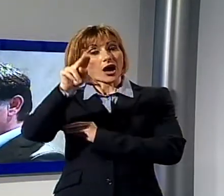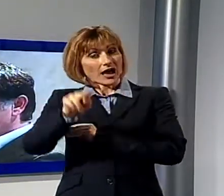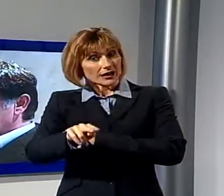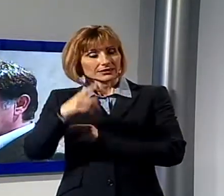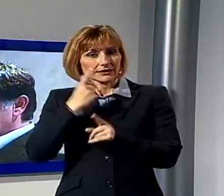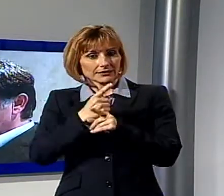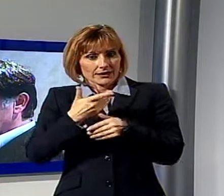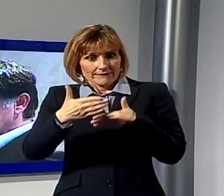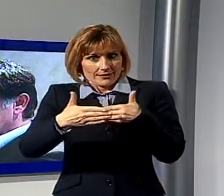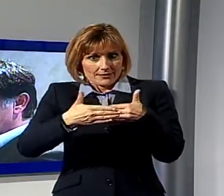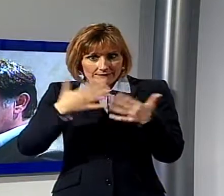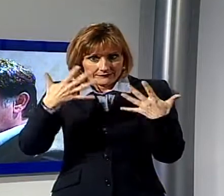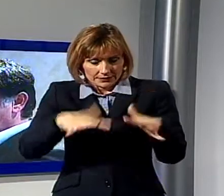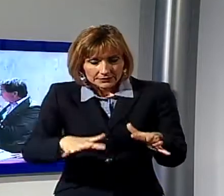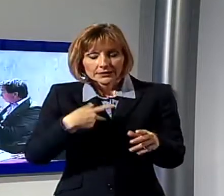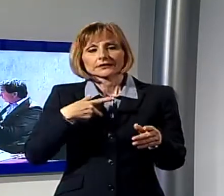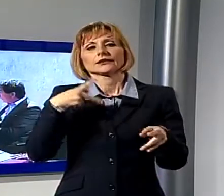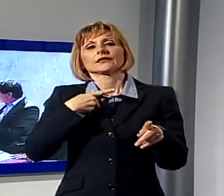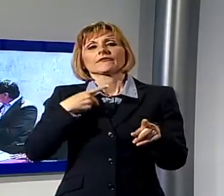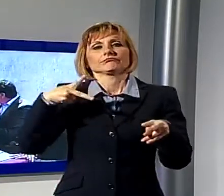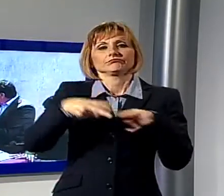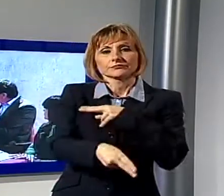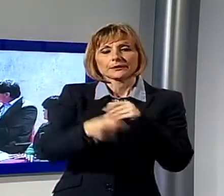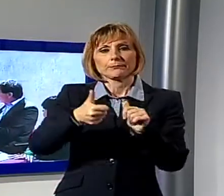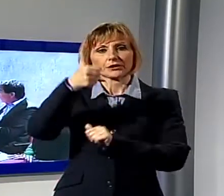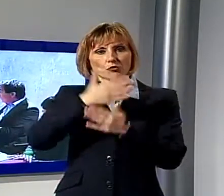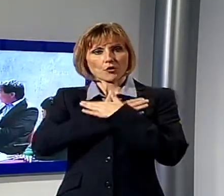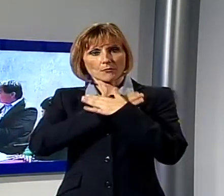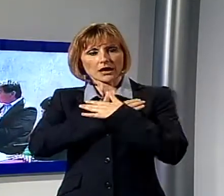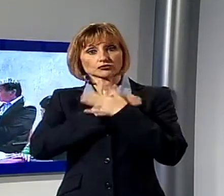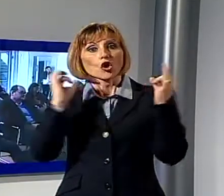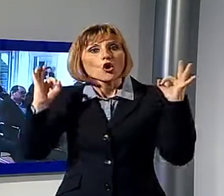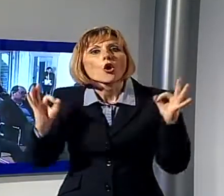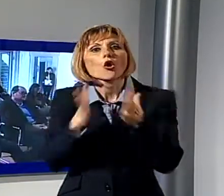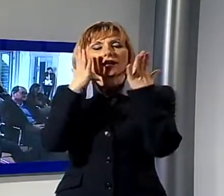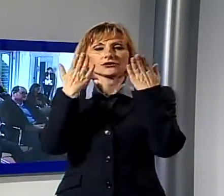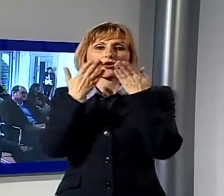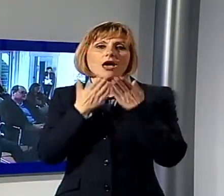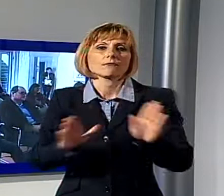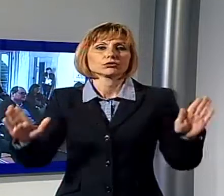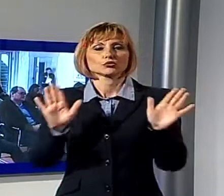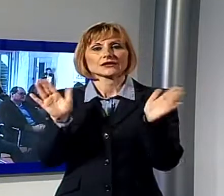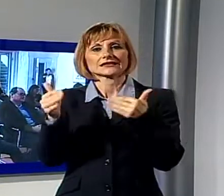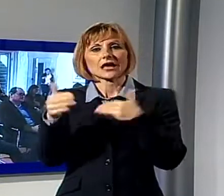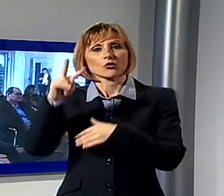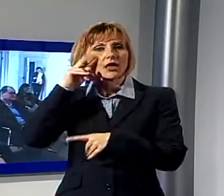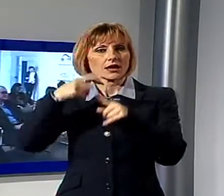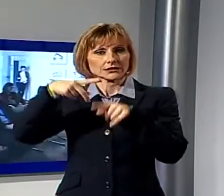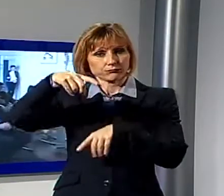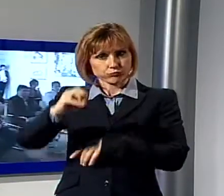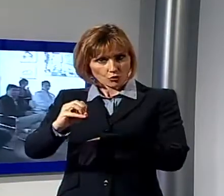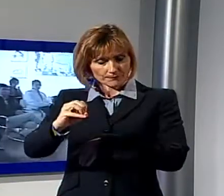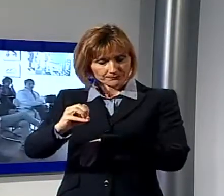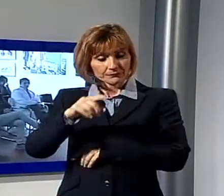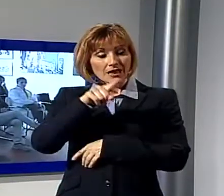laboratori del marmo e Rò verrà inaugurata il primo maggio proprio in occasione dell'apertura dei saloni dell'Expo. Il